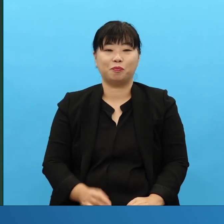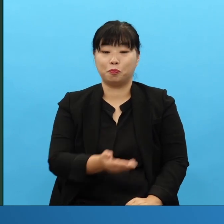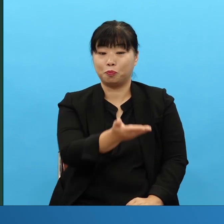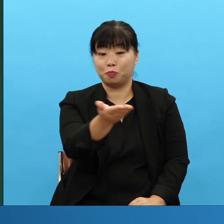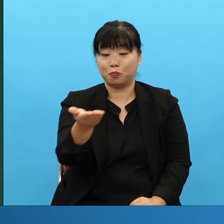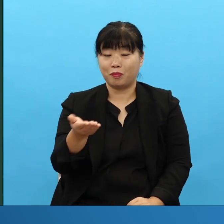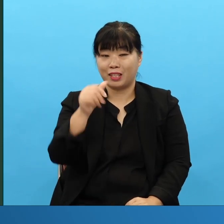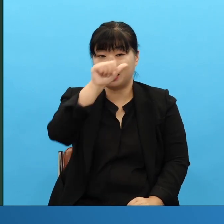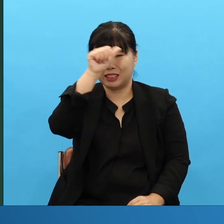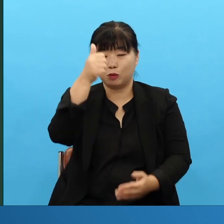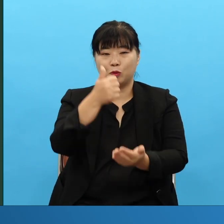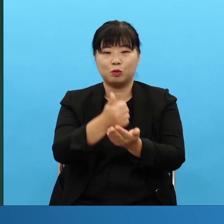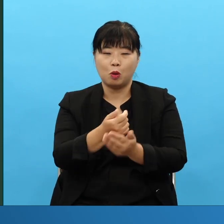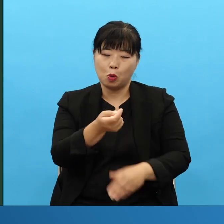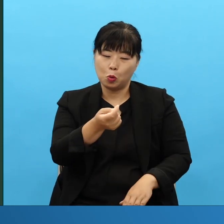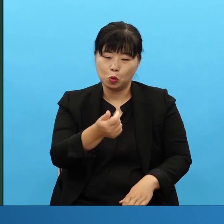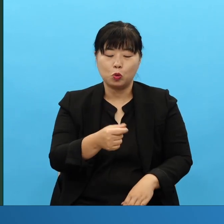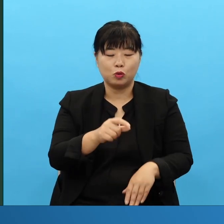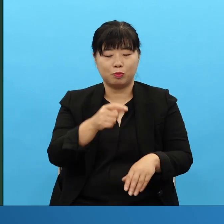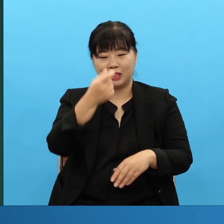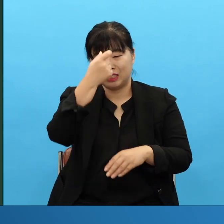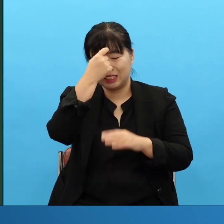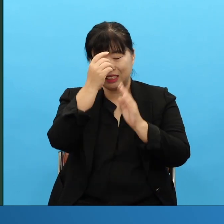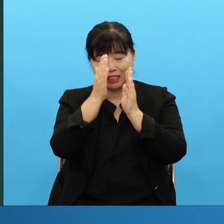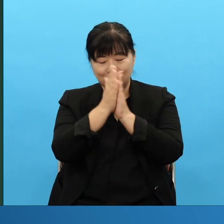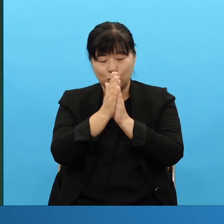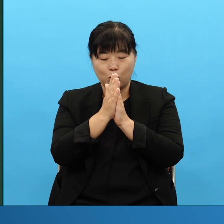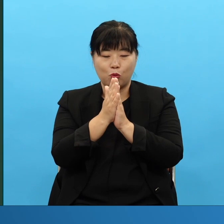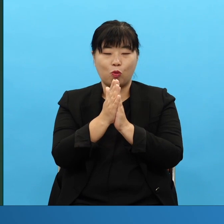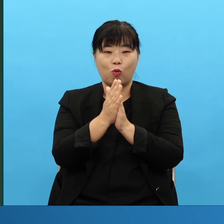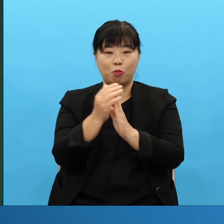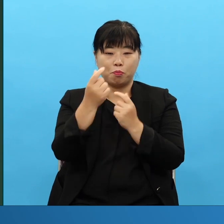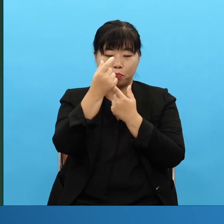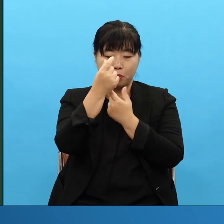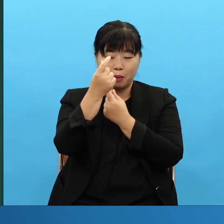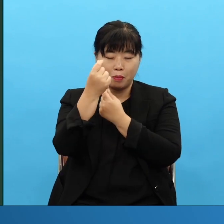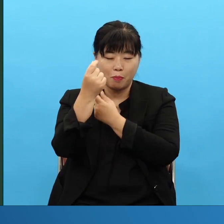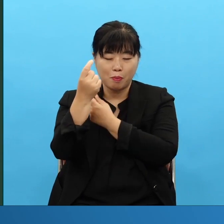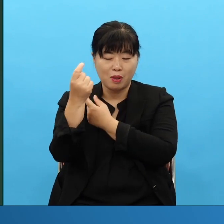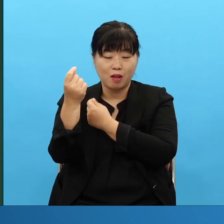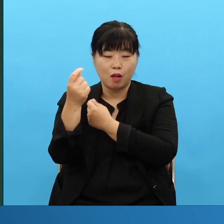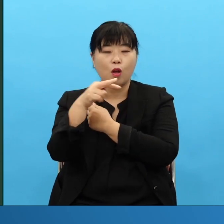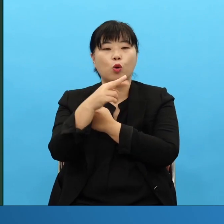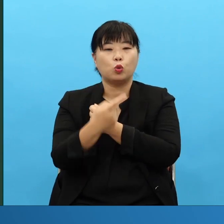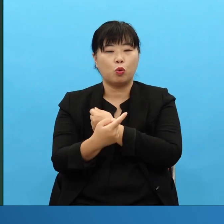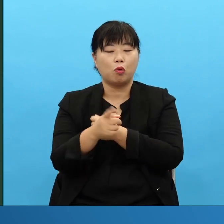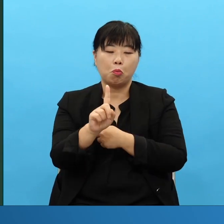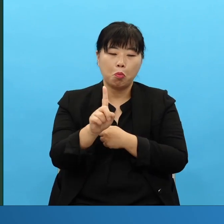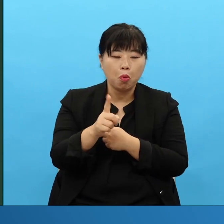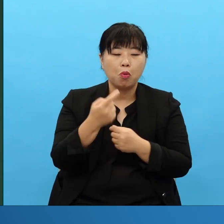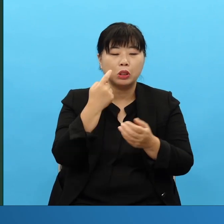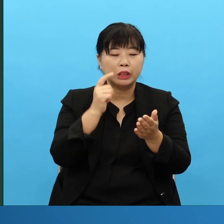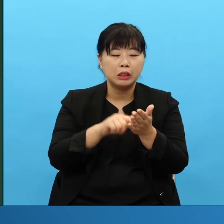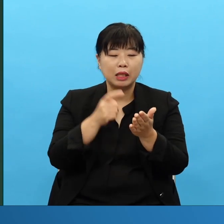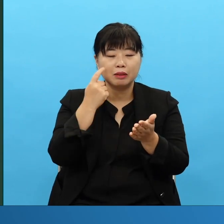要找到这个祷告的规律真的会找到什么呢?你